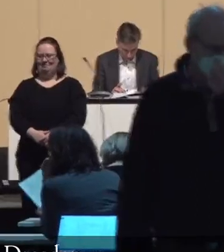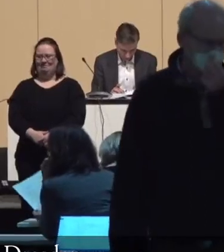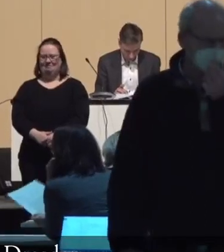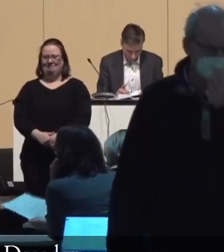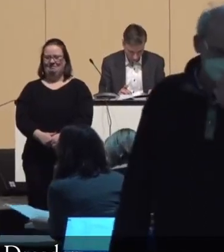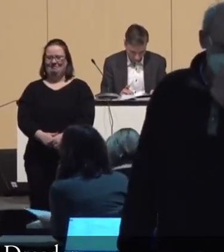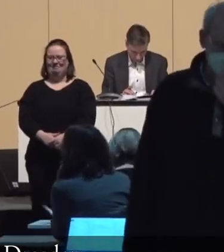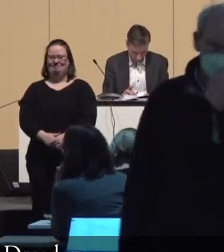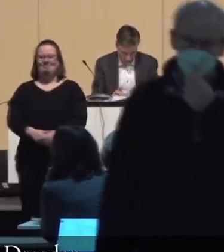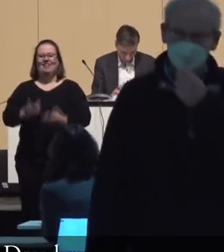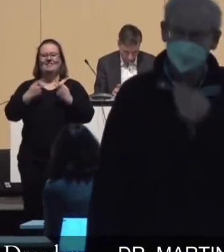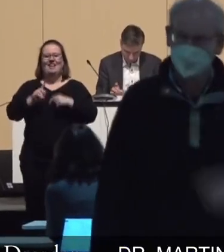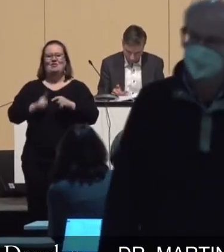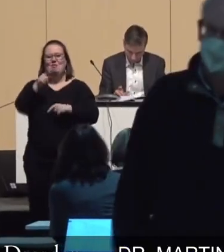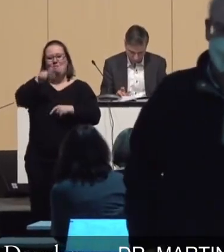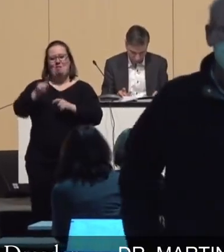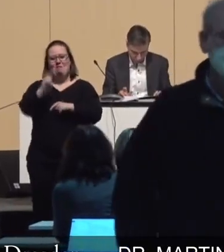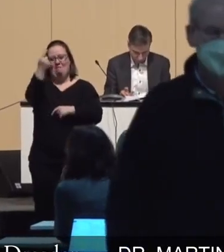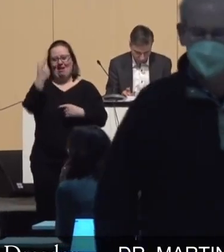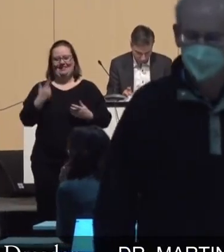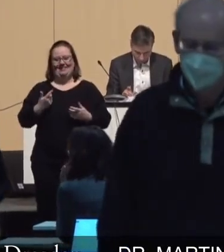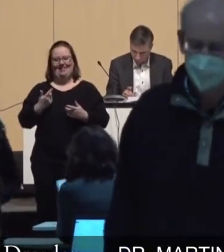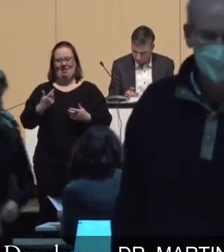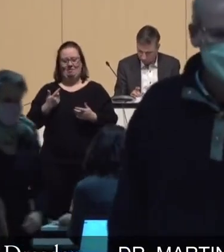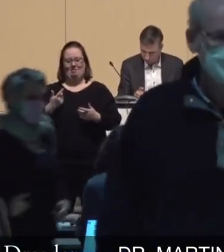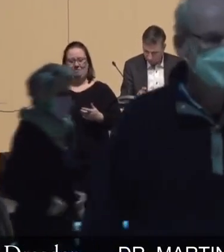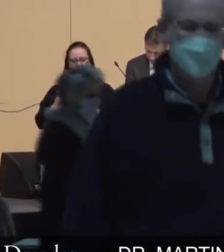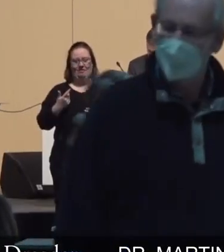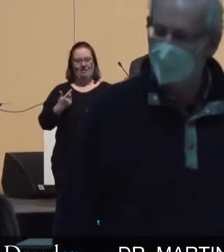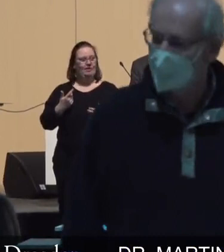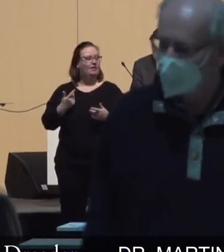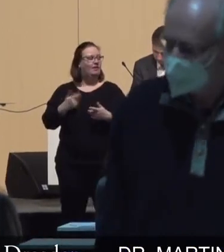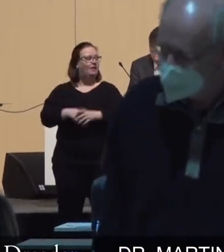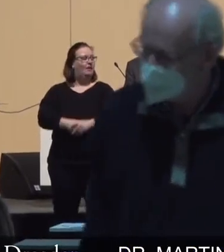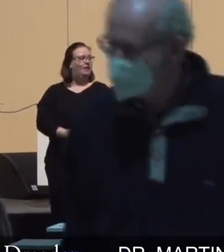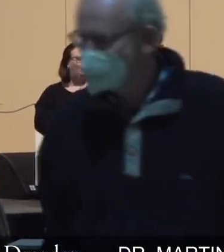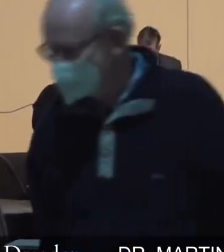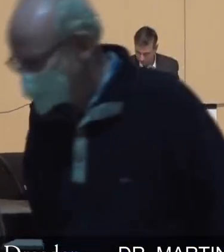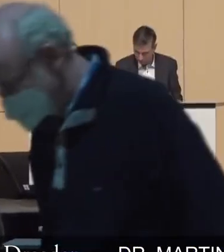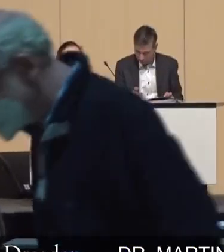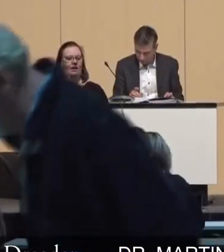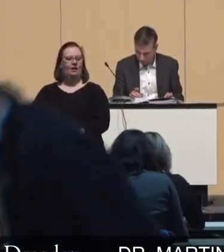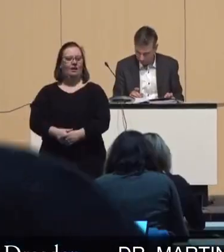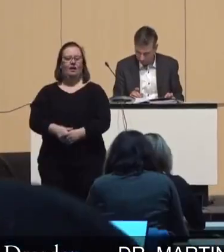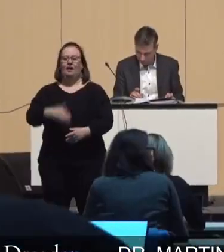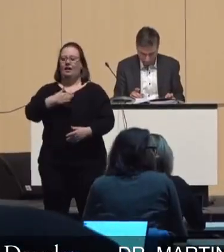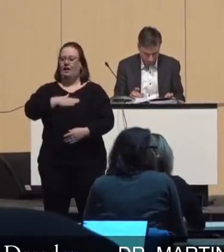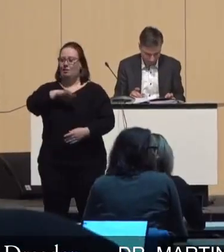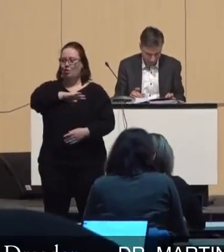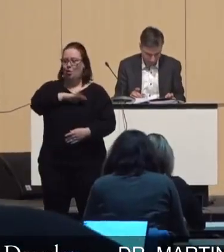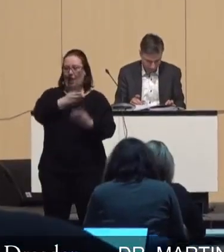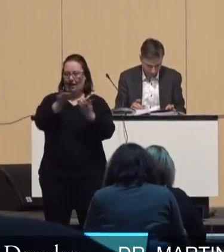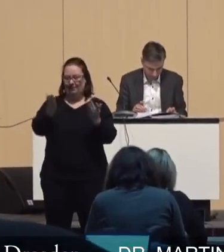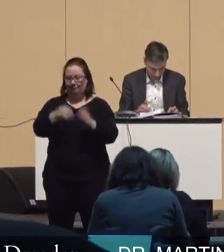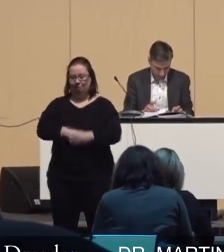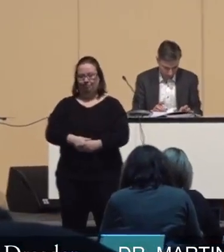Der geehrte Herr Oberbürgermeister, liebe Kolleginnen und Kollegen,